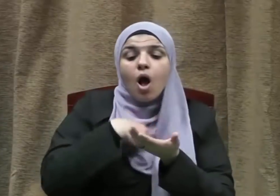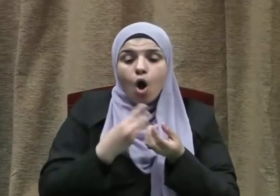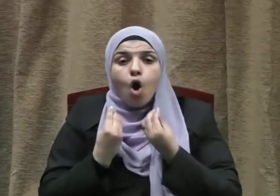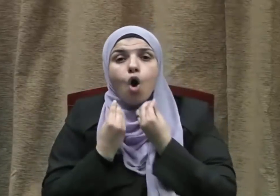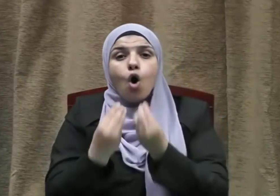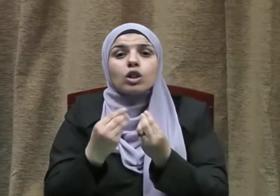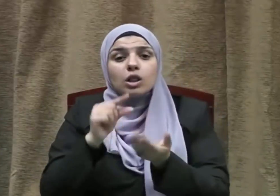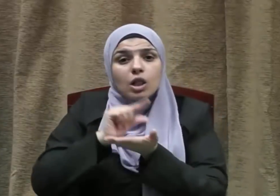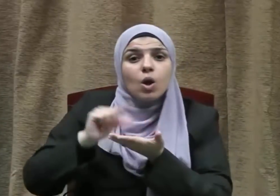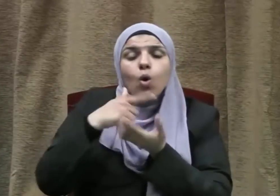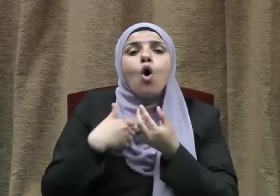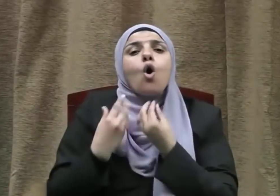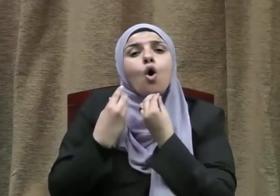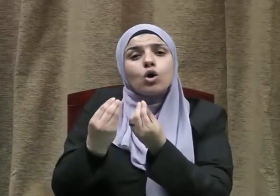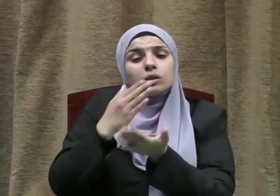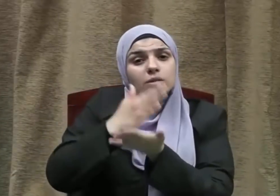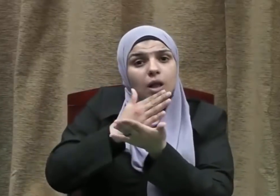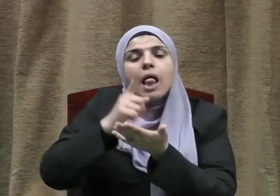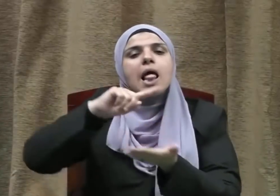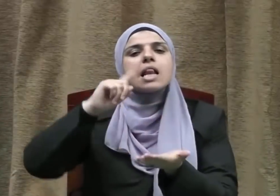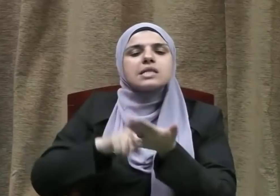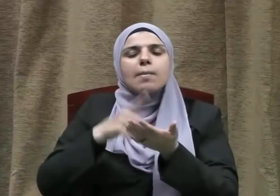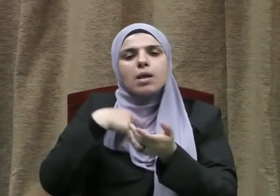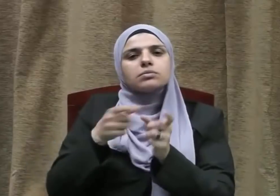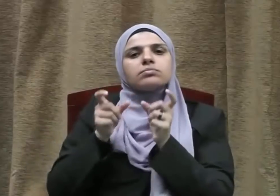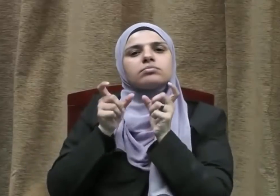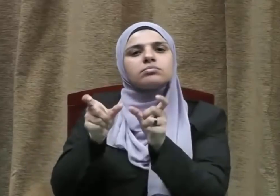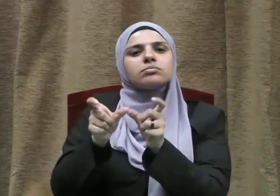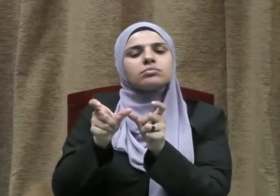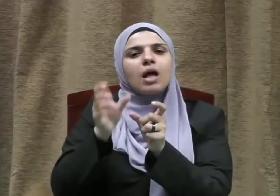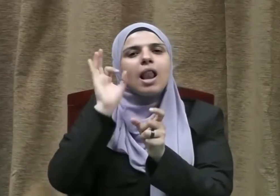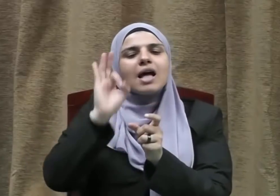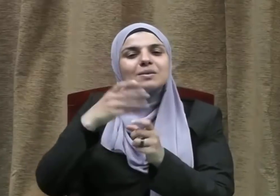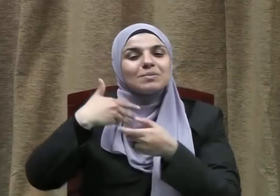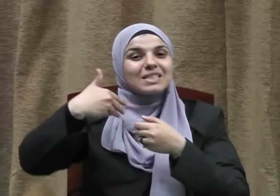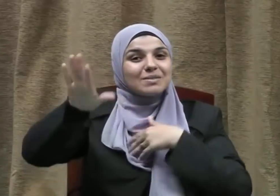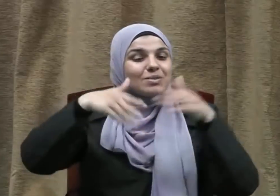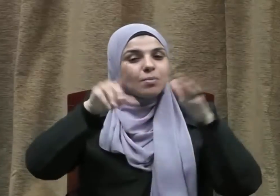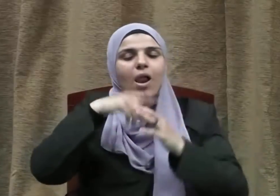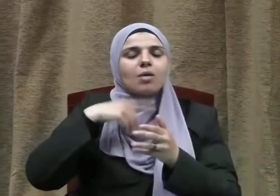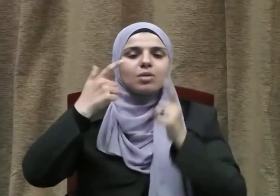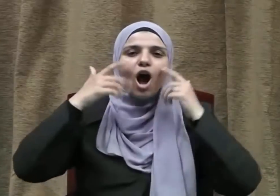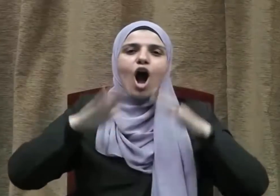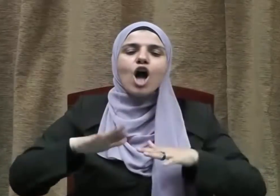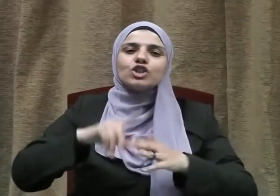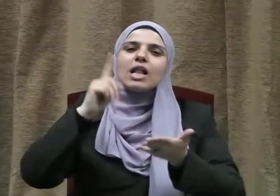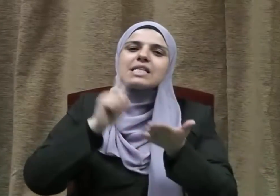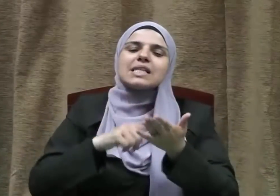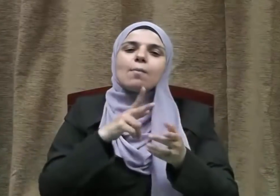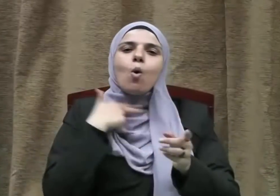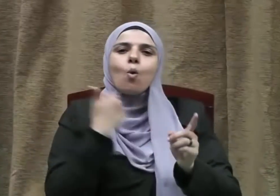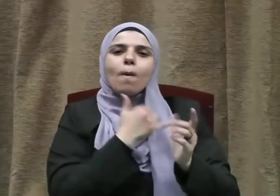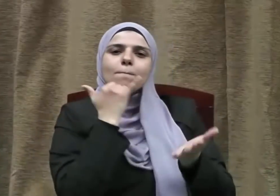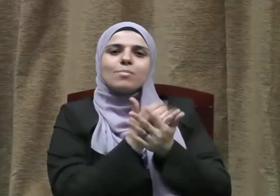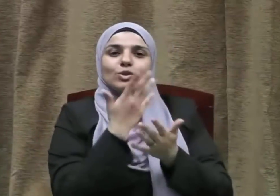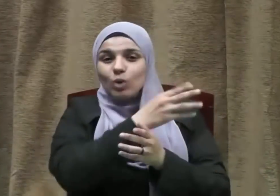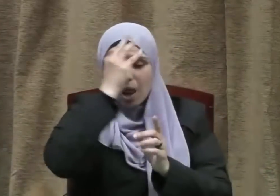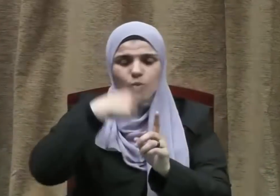العهد الذي أعطته الدولة له ملزماً لكل مواطنيها والمقيمين بها